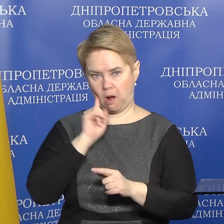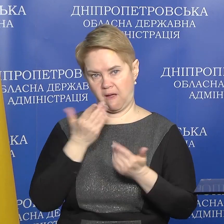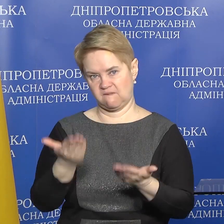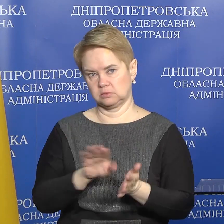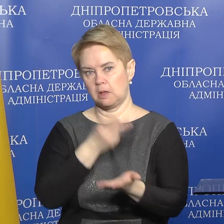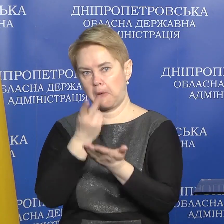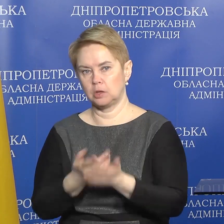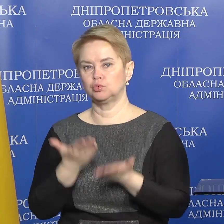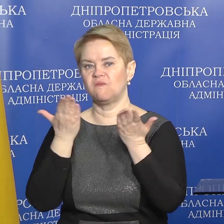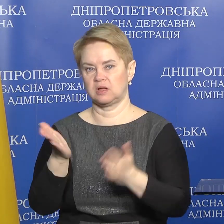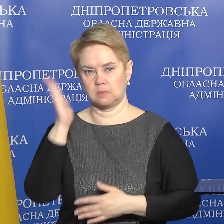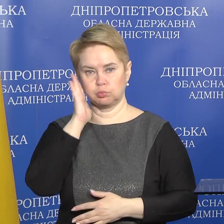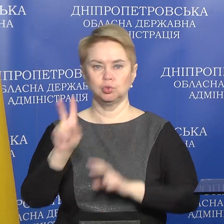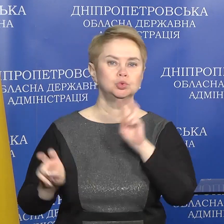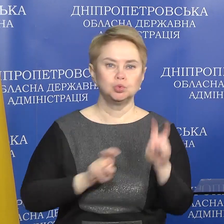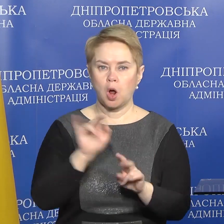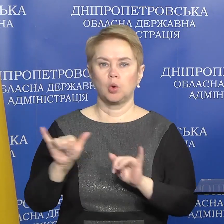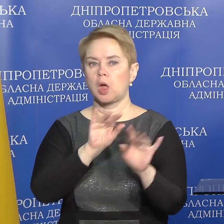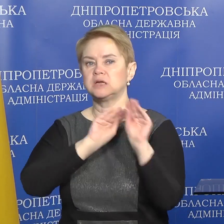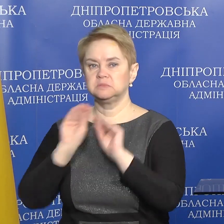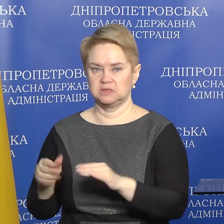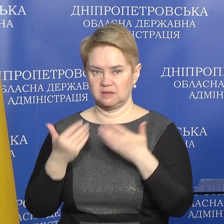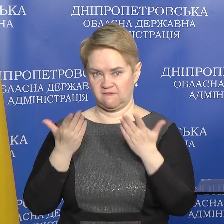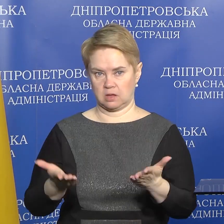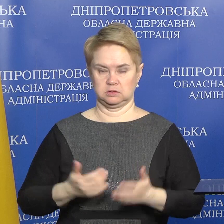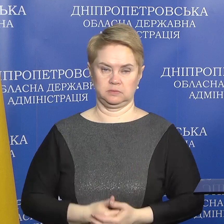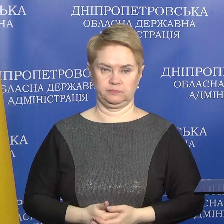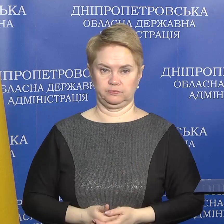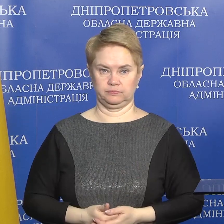вас не покладу спати. Я буду вам шукати, де вас розмістити, і таке інше.